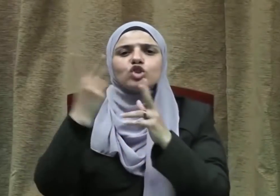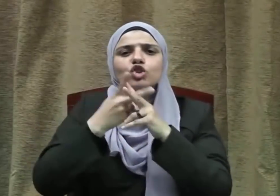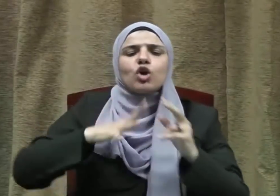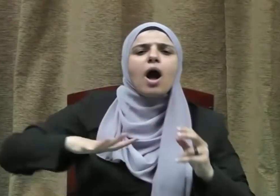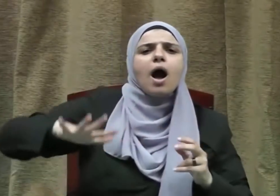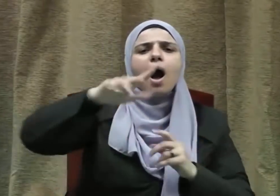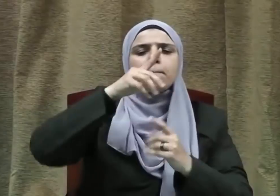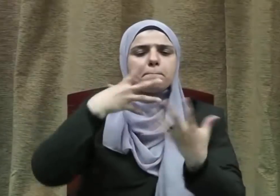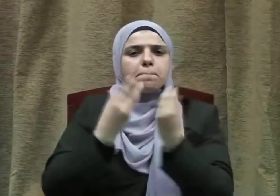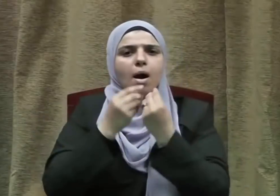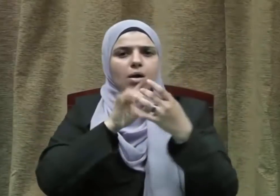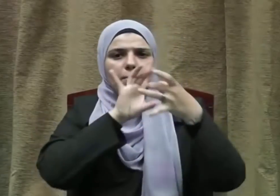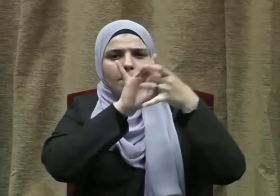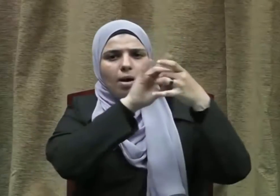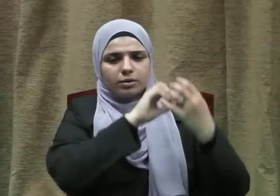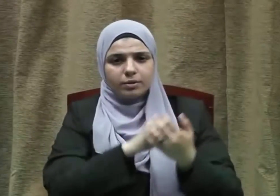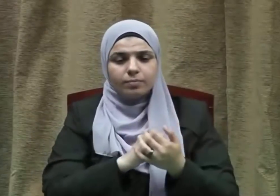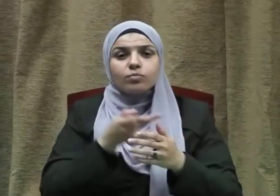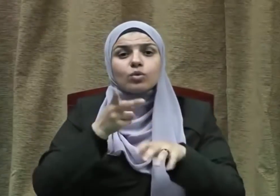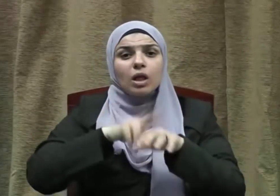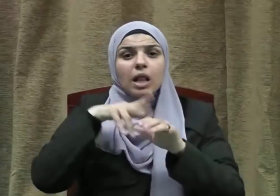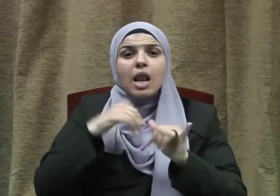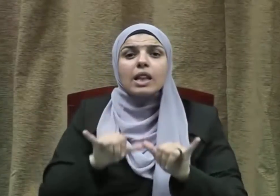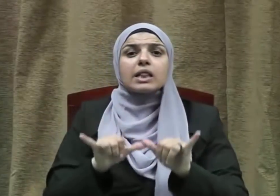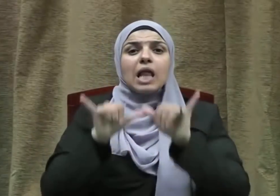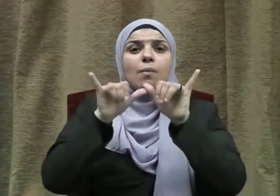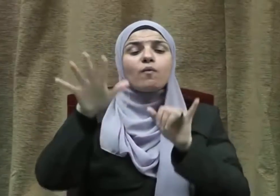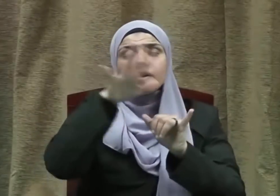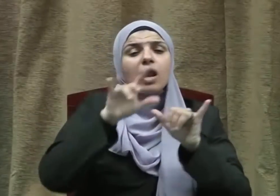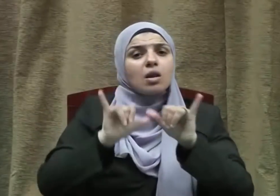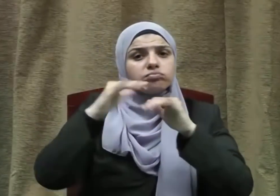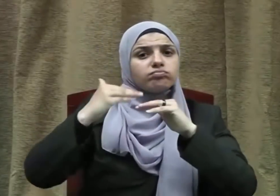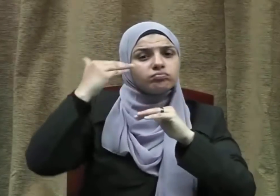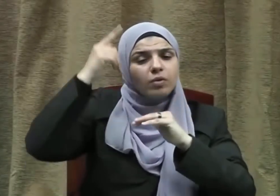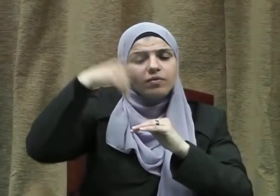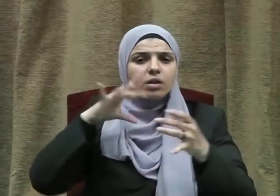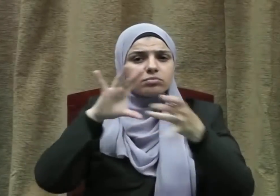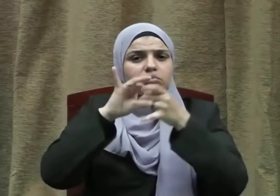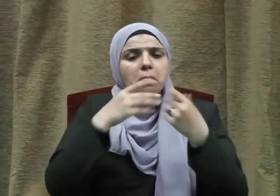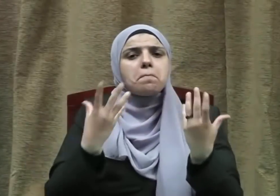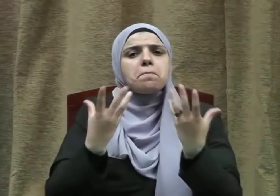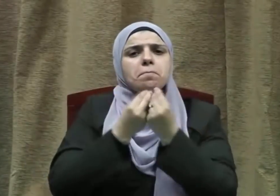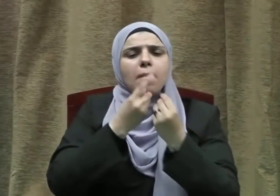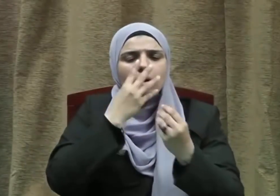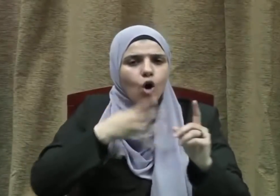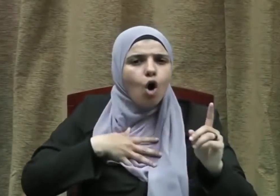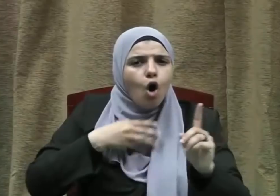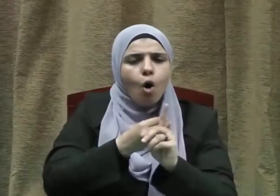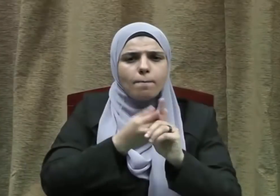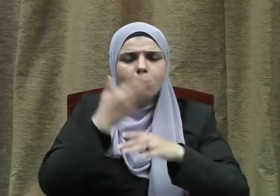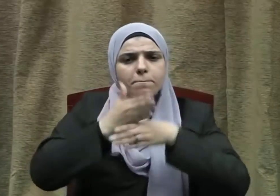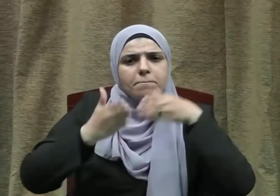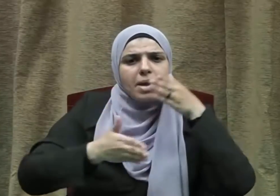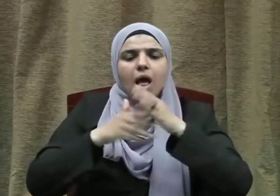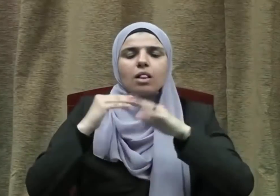بعضها مع بعض وتنمو بها أواصر التعاون والمودة والبناء والتقدم